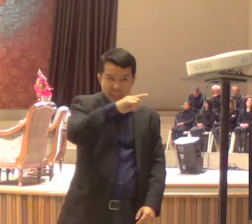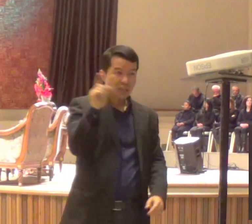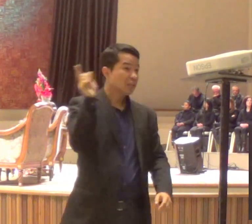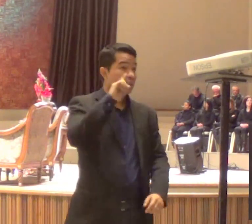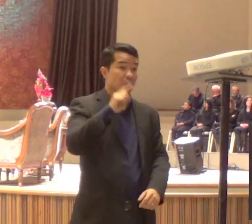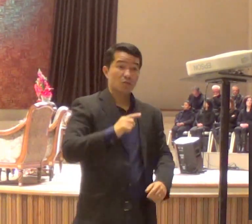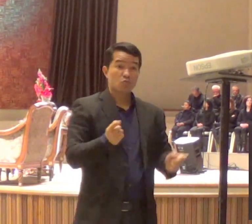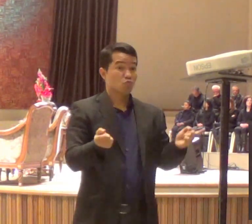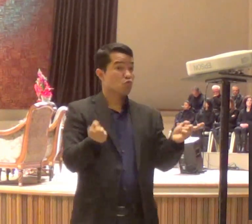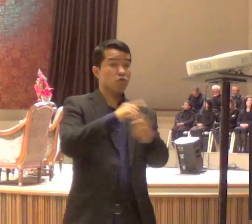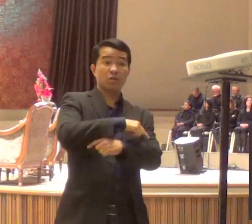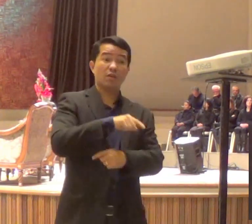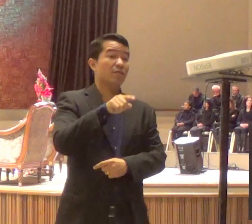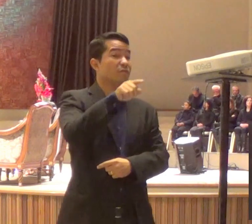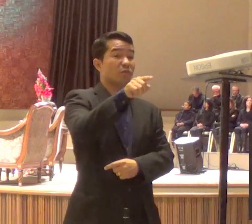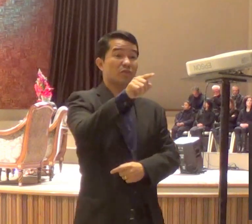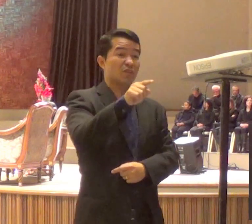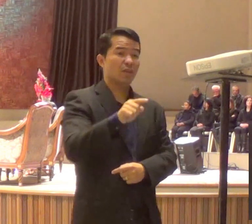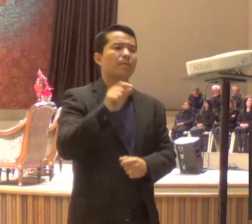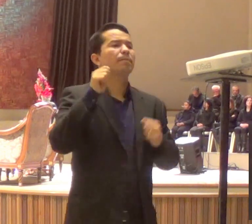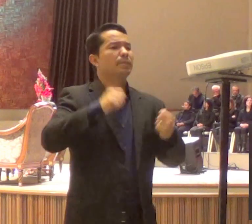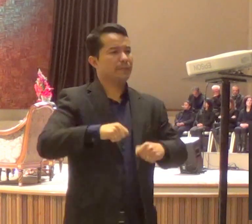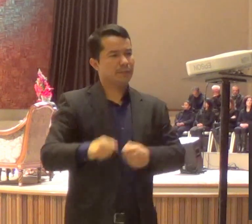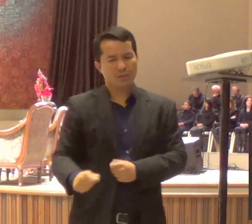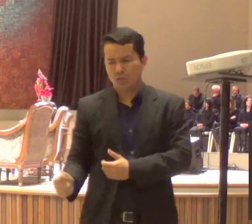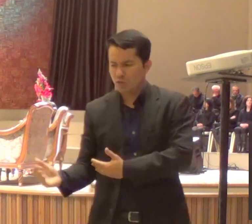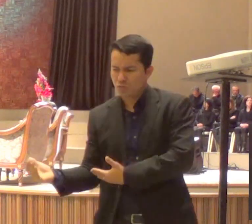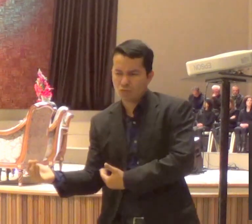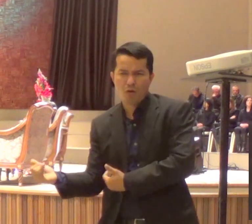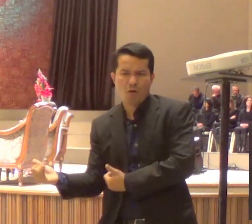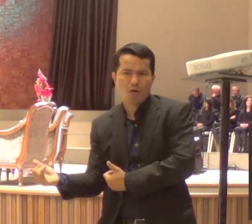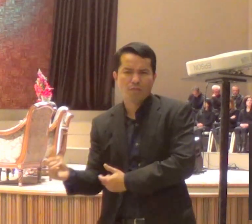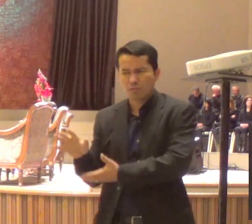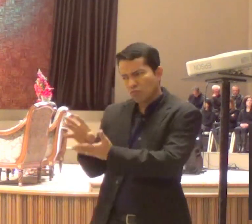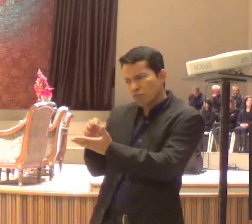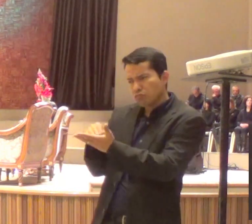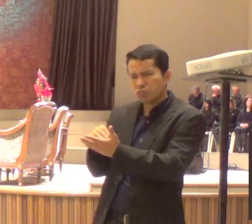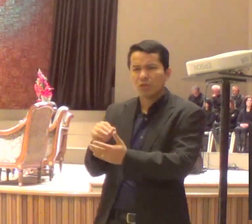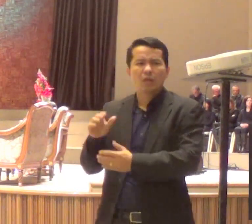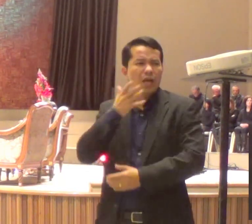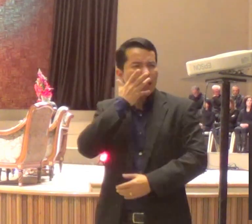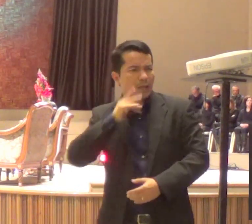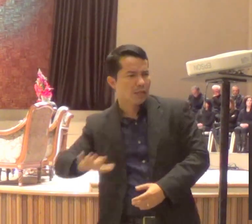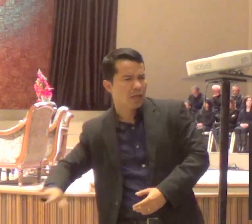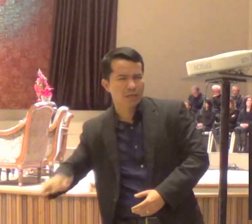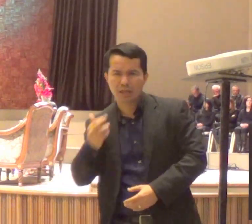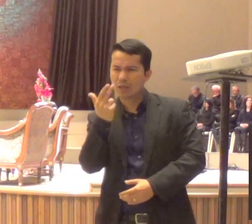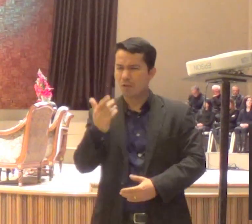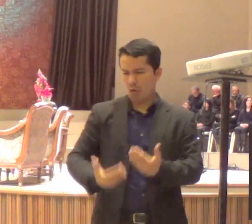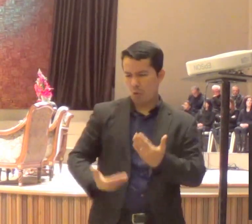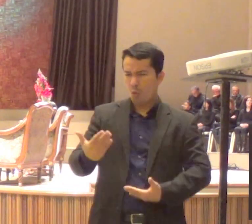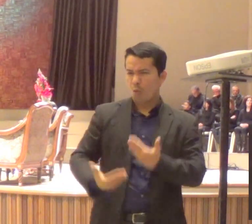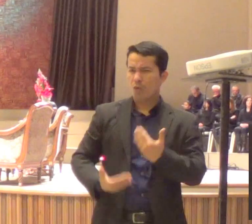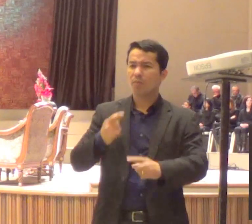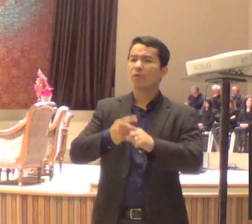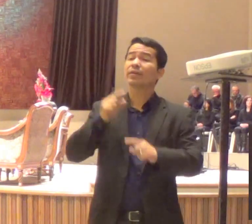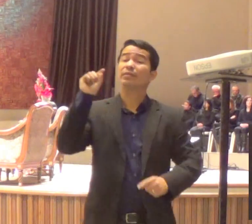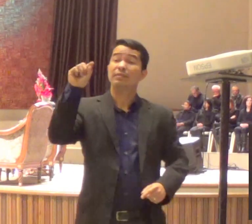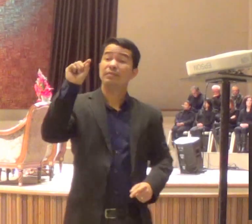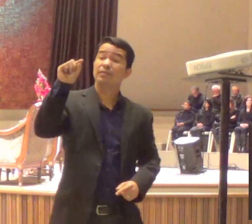deverá ser como o mais jovem, e aquele que governa, como que serve, pois quem é o maior? O que está à mesa, ou o que